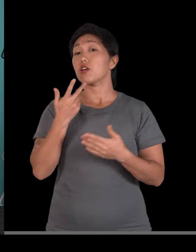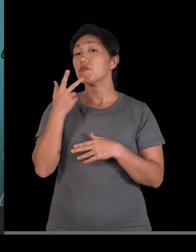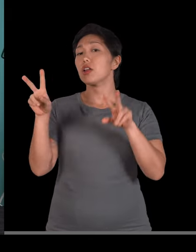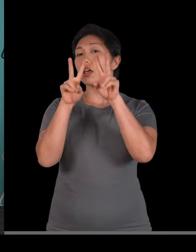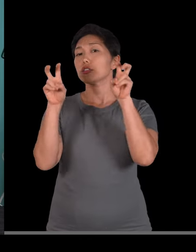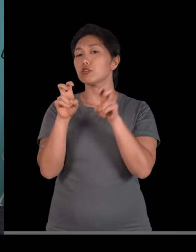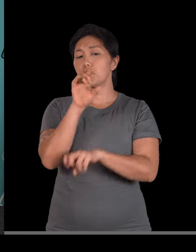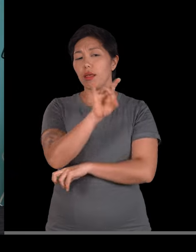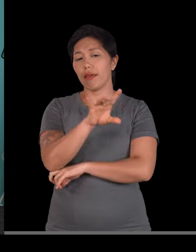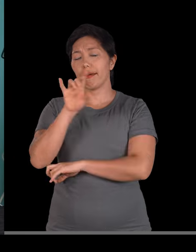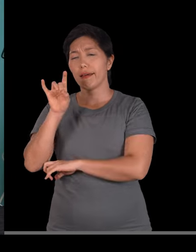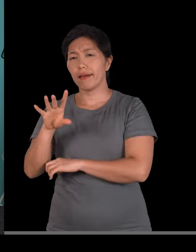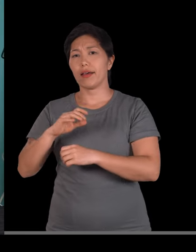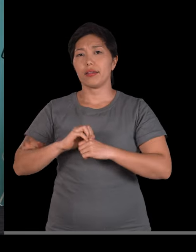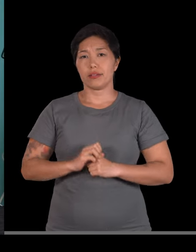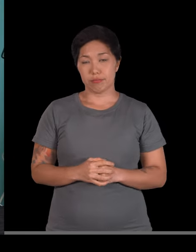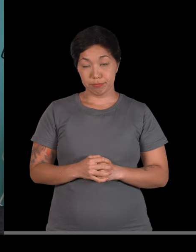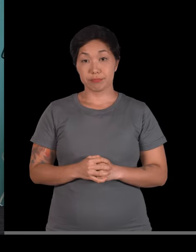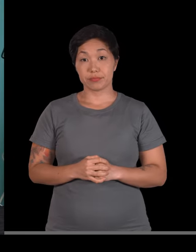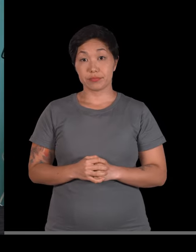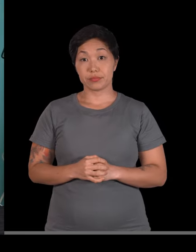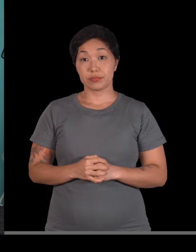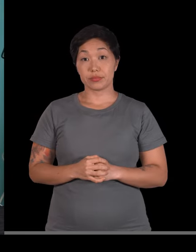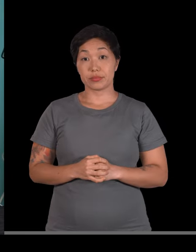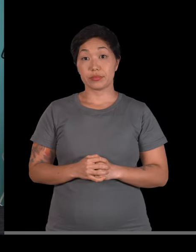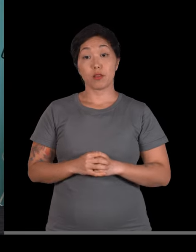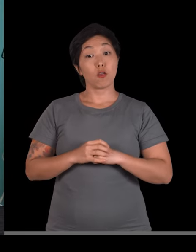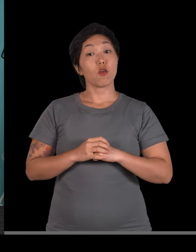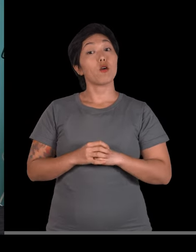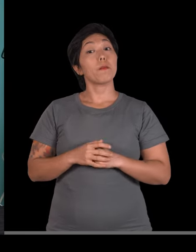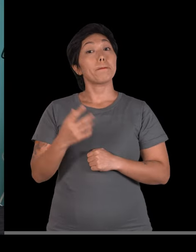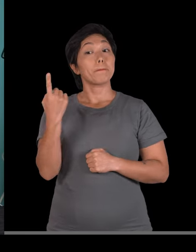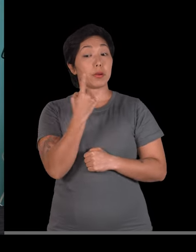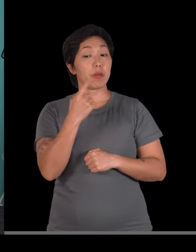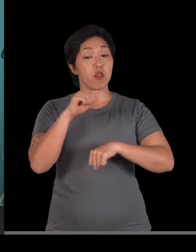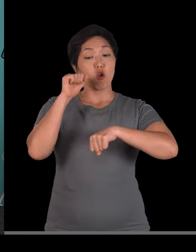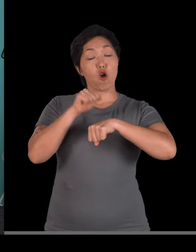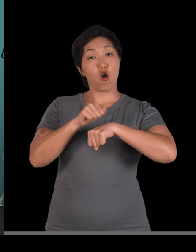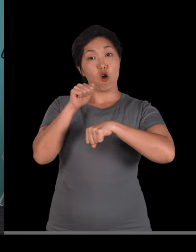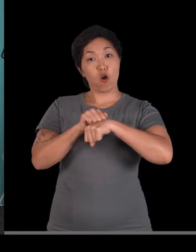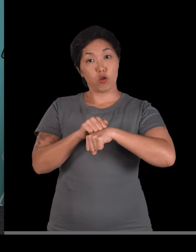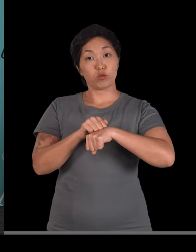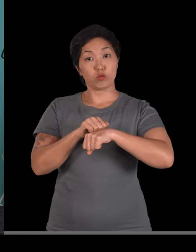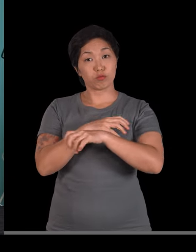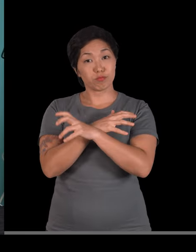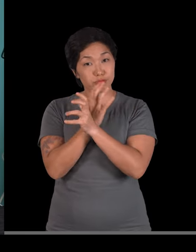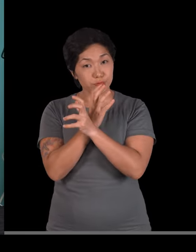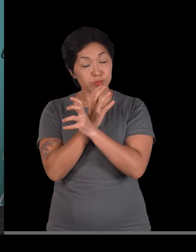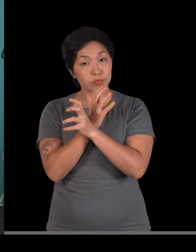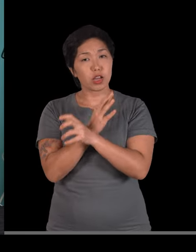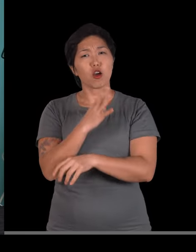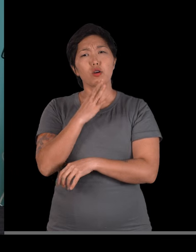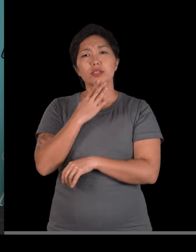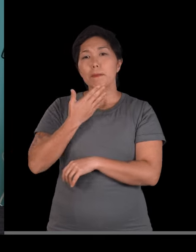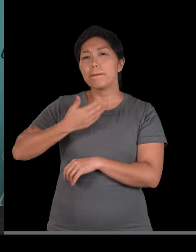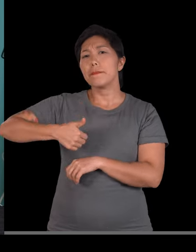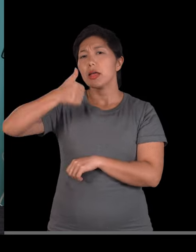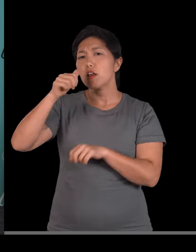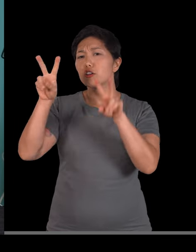um pouquinho de cada um. Começando a falar de sistema locomotor, falar de ossos. Pra você conhecer bastante, um pouco melhor, sobre